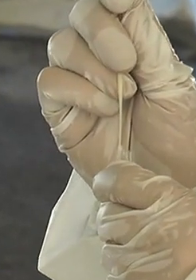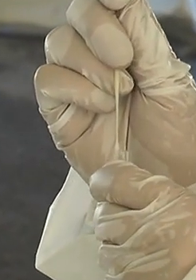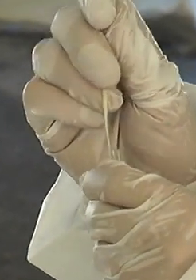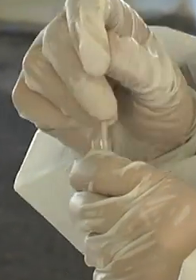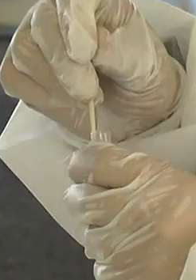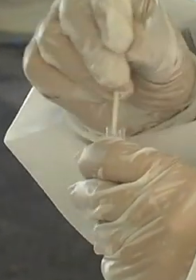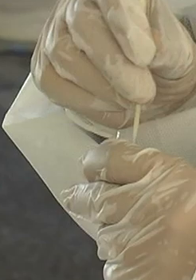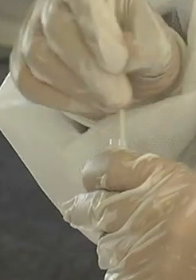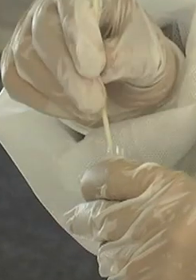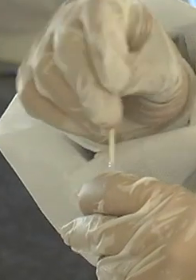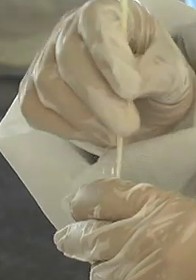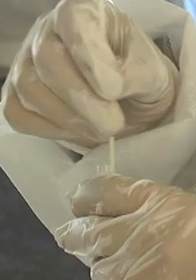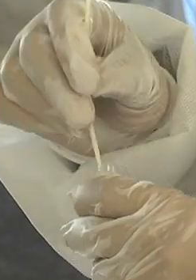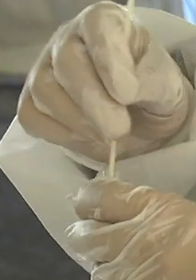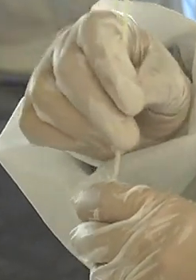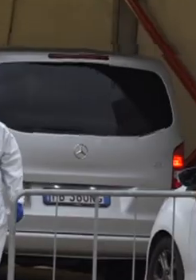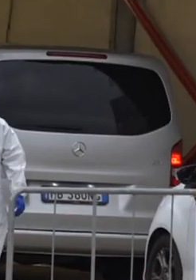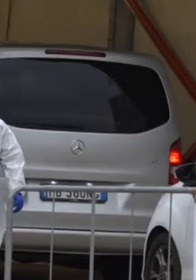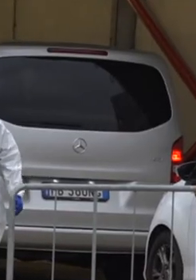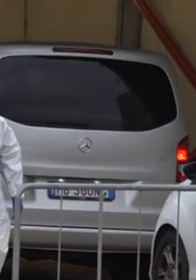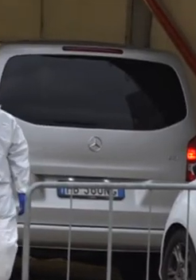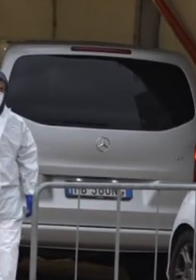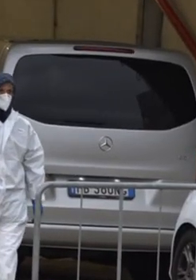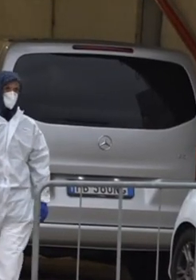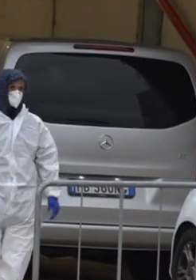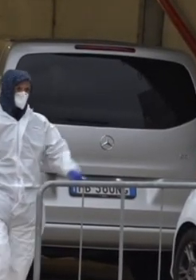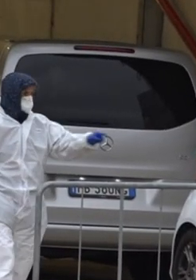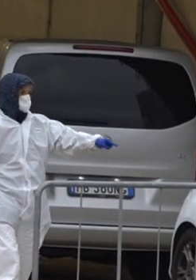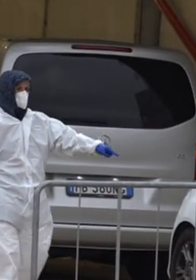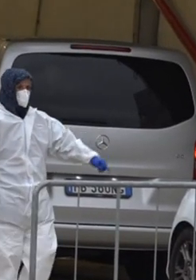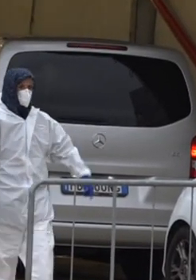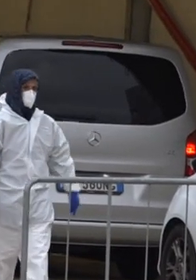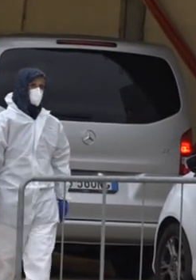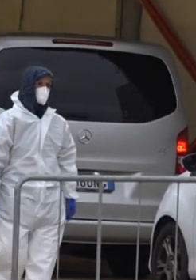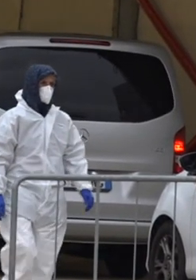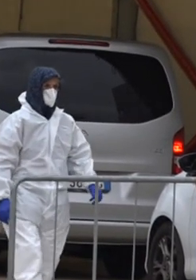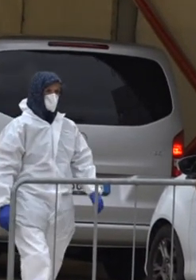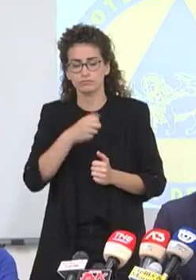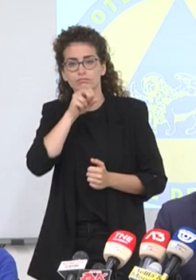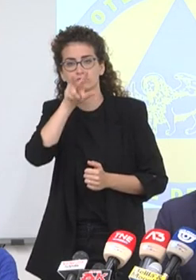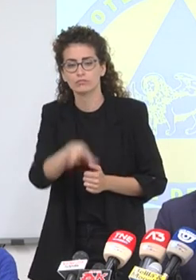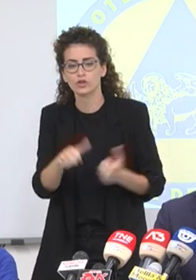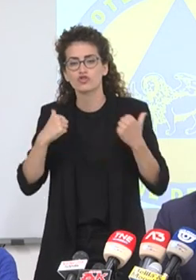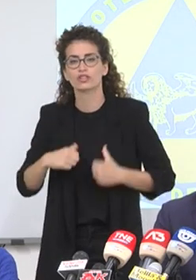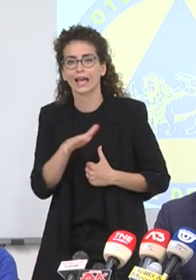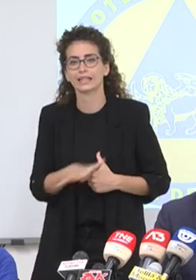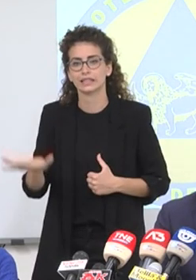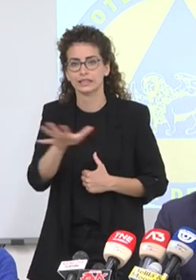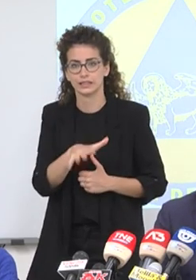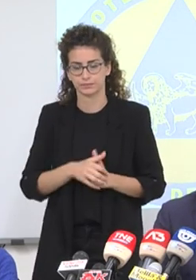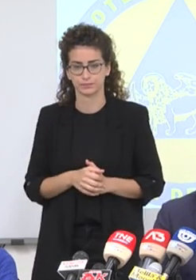per tenere a vada alle varianti, da cui la possibilità di rivolgersi ai Covid Point in forma libera. Sto facendo appello ai cittadini,